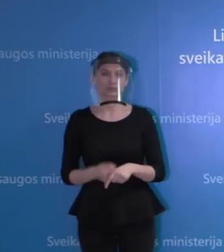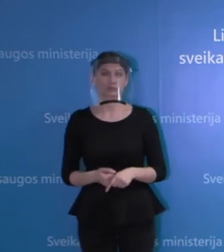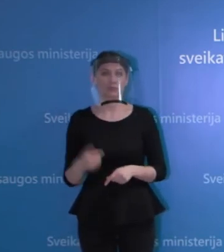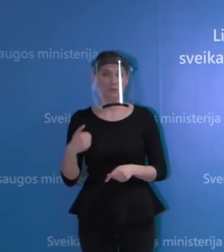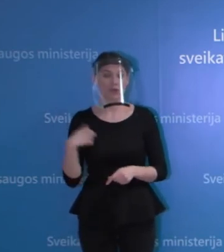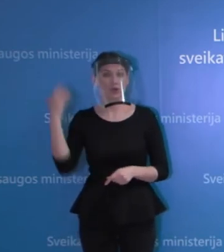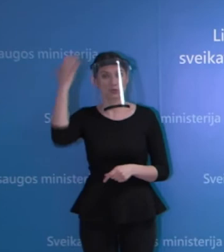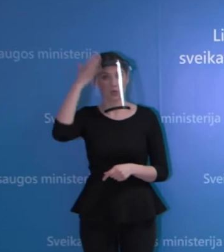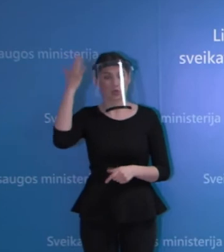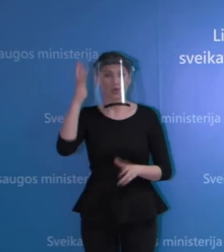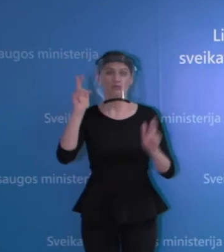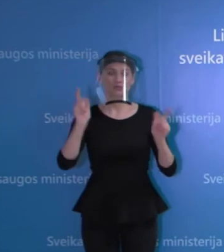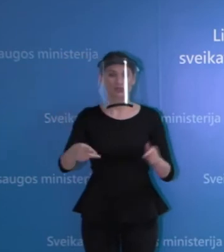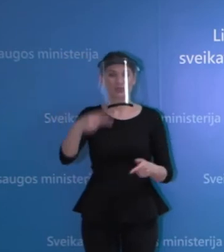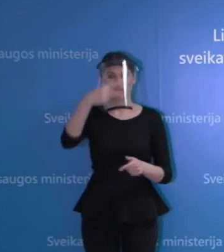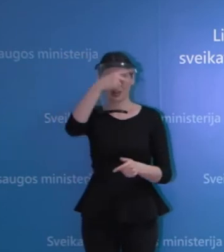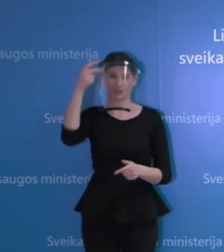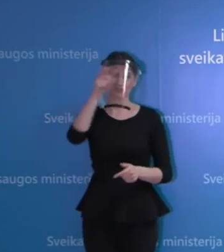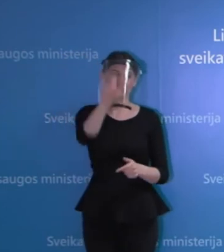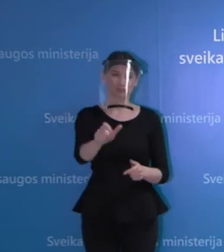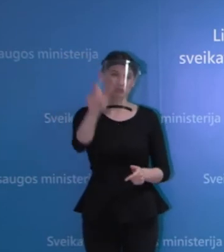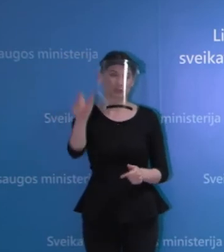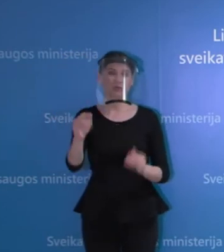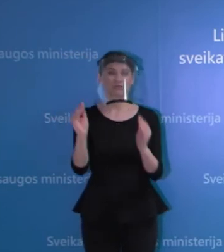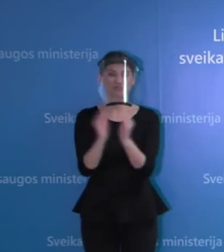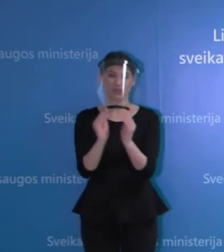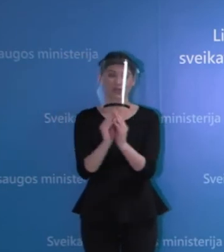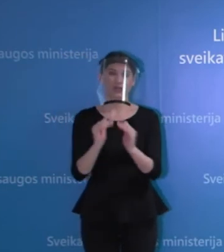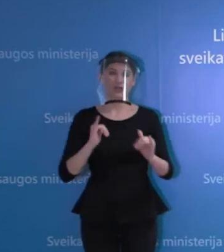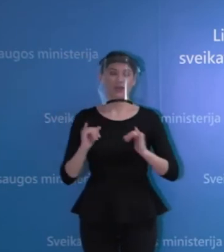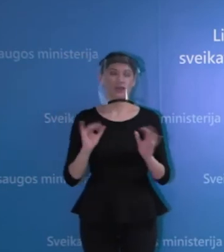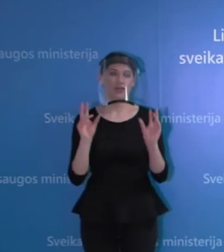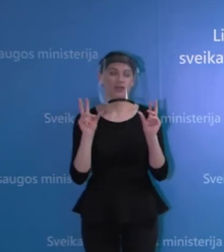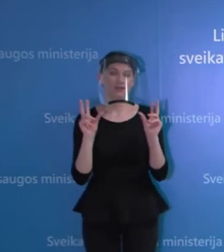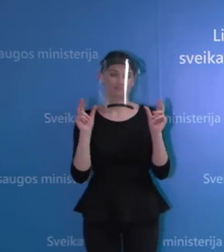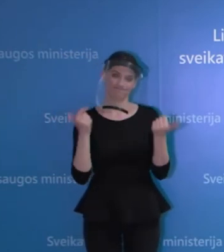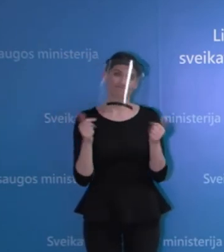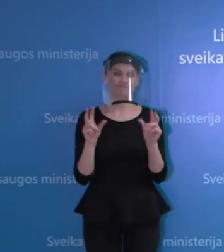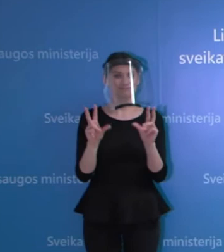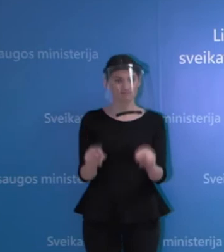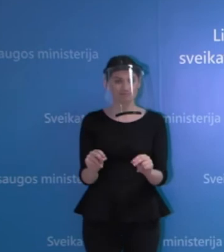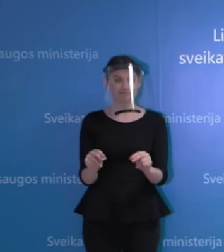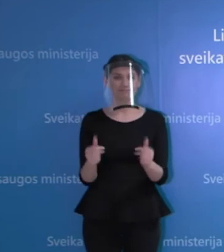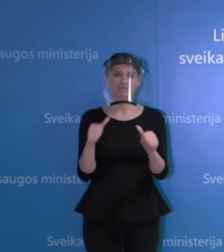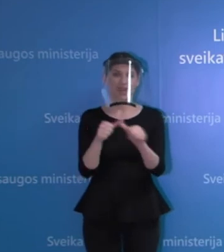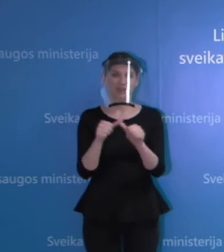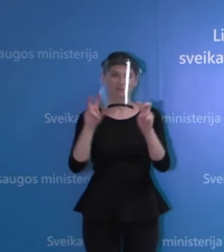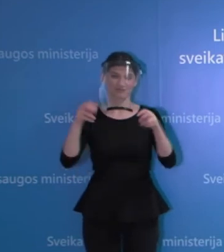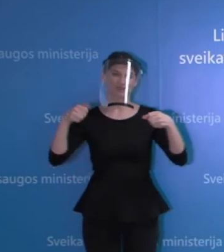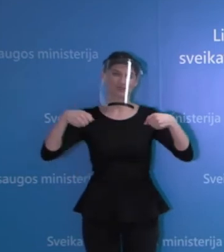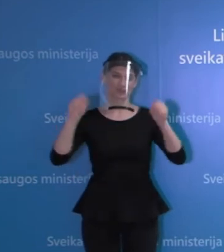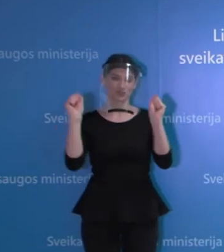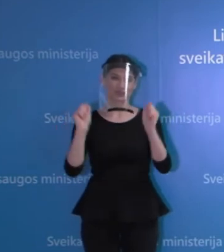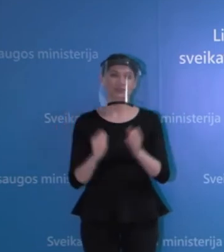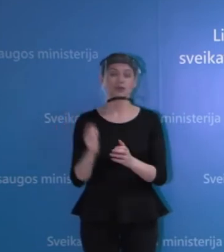galėtumėm sakyti, kad egzaminas savotiškai yra išlaikytas. Aišku, atmetus tuos žydininius plitimus,